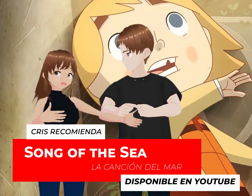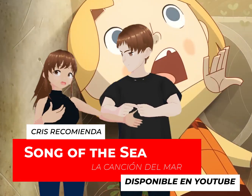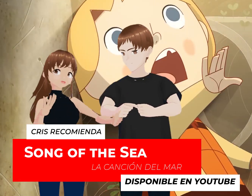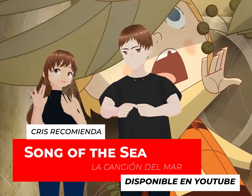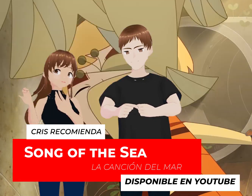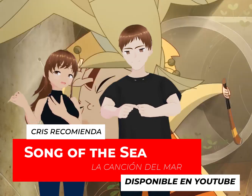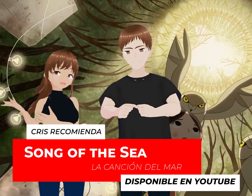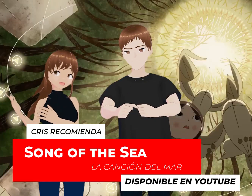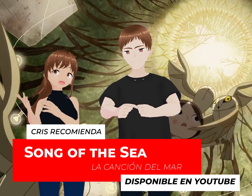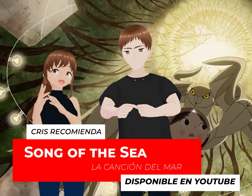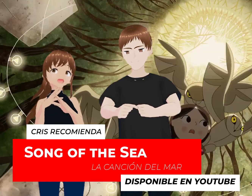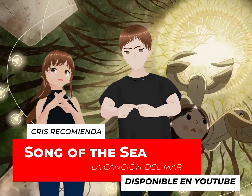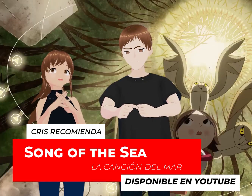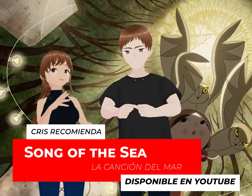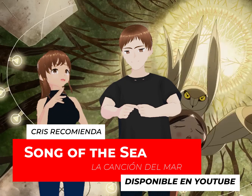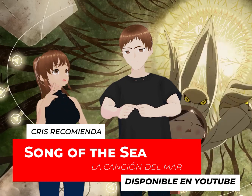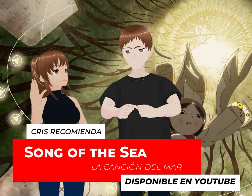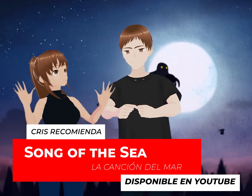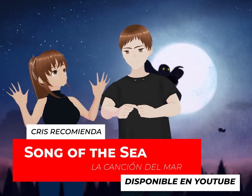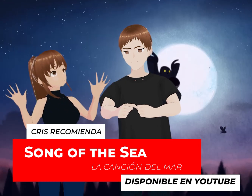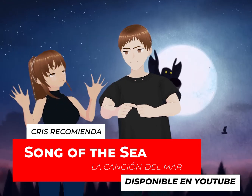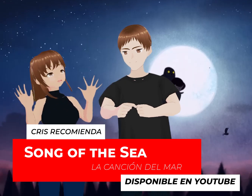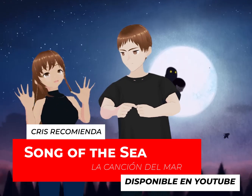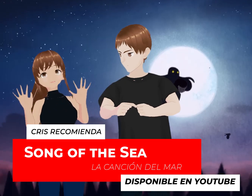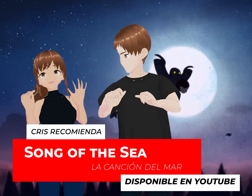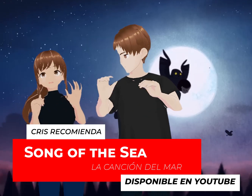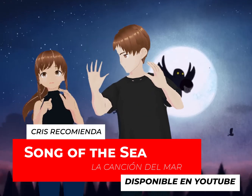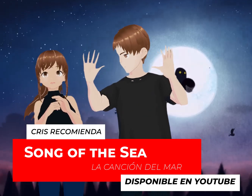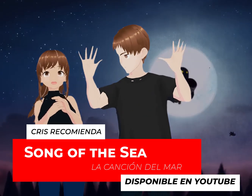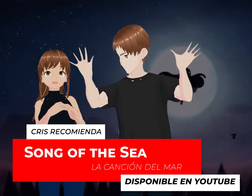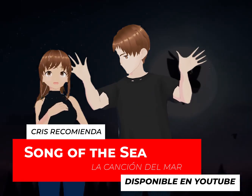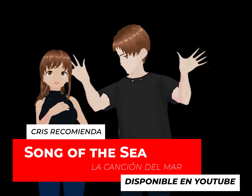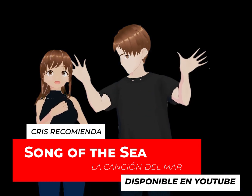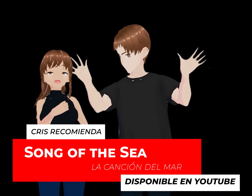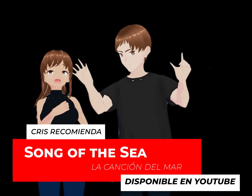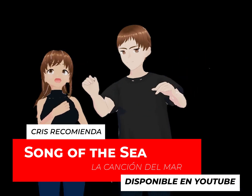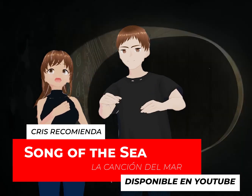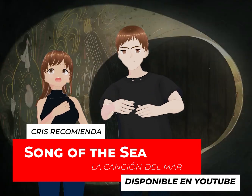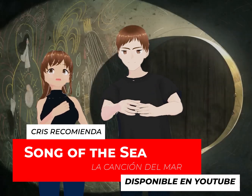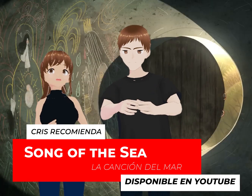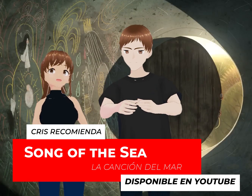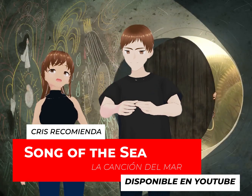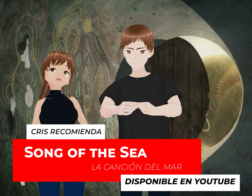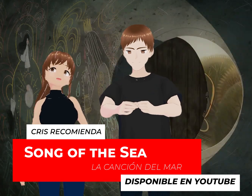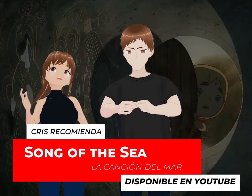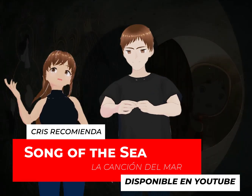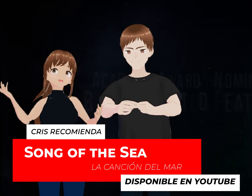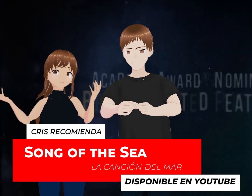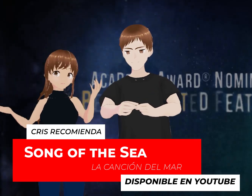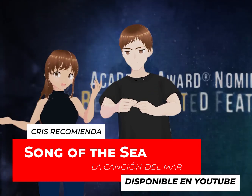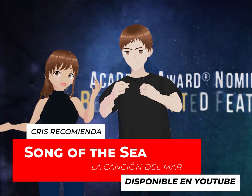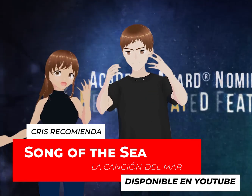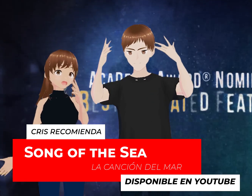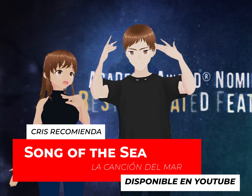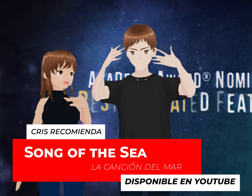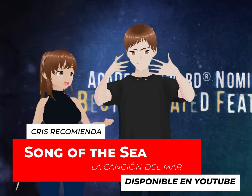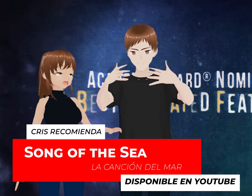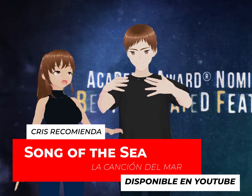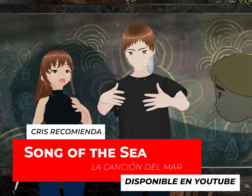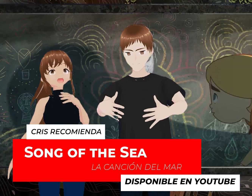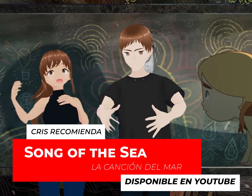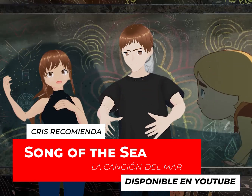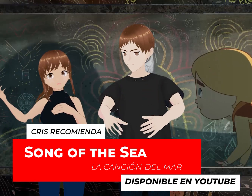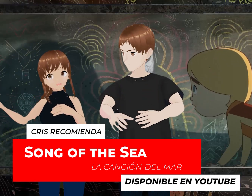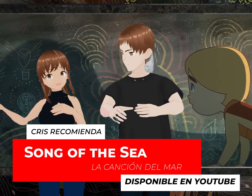una capa que era de su madre, pasa algo, digamos, que peculiar, ¿no? Y entonces, esta es una aventura en la